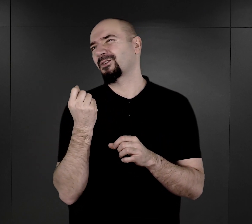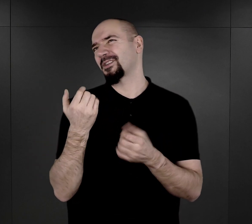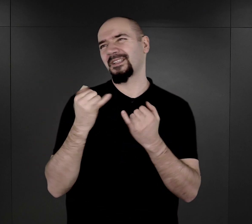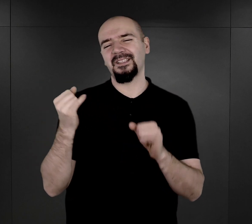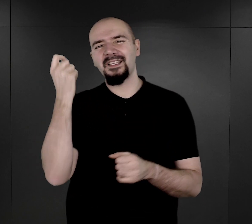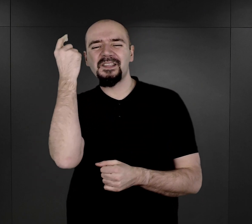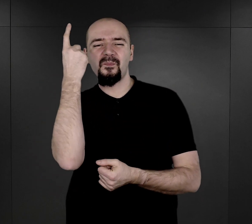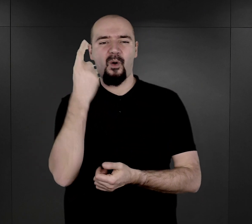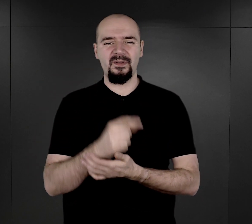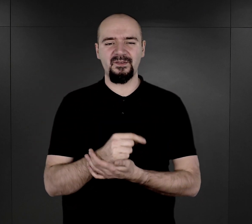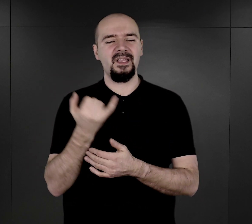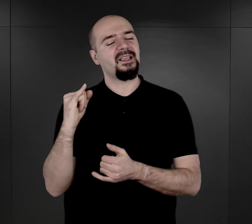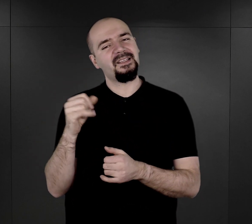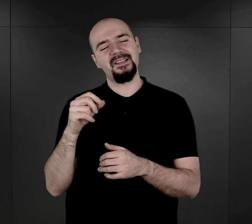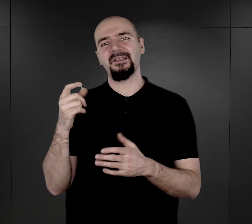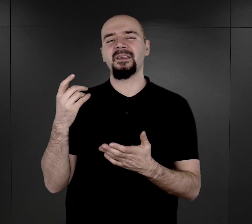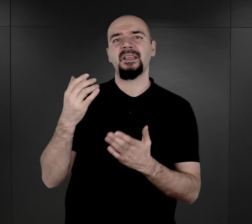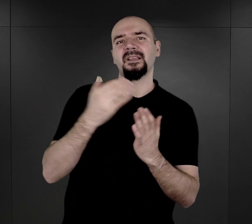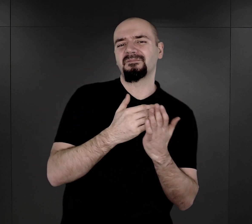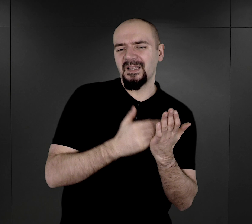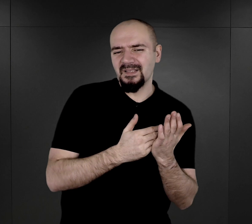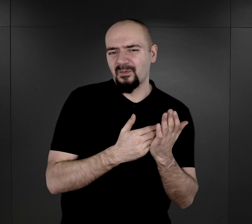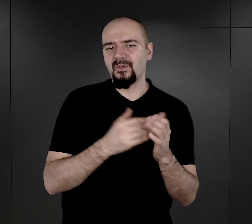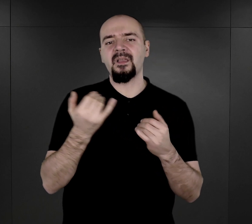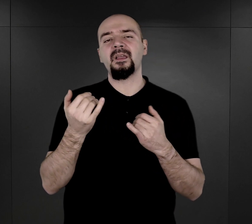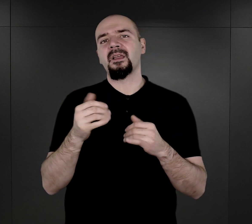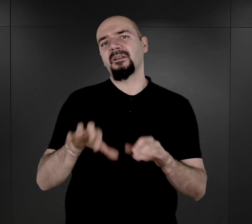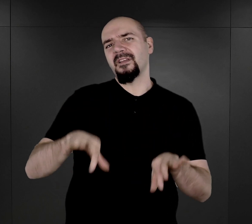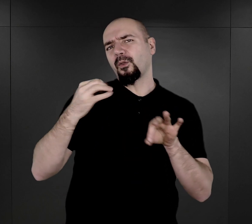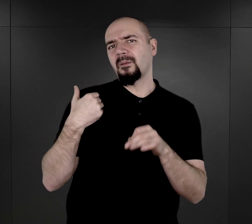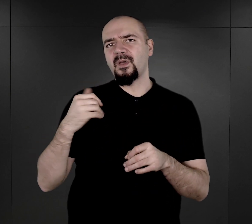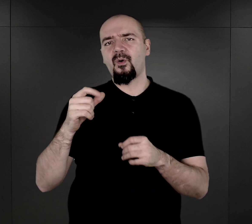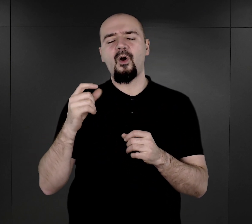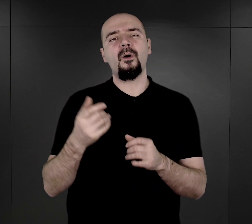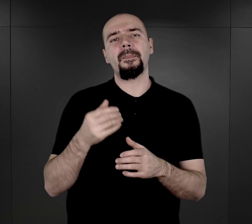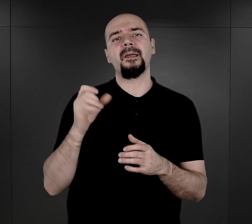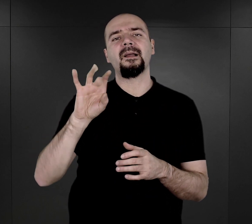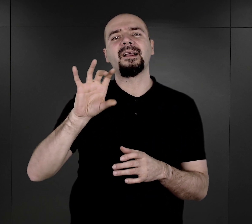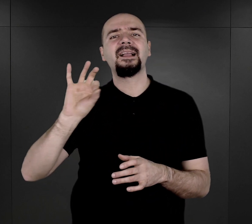inna zasada. Wyjątkiem tutaj było getto w Litzmannstadt, gdzie w 1941